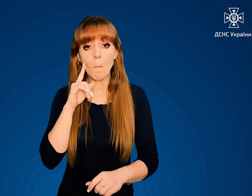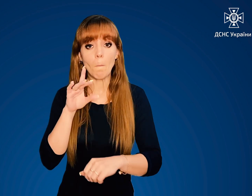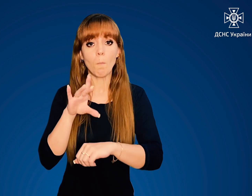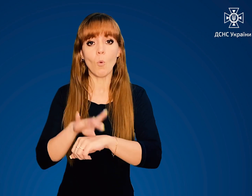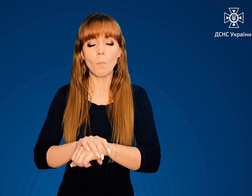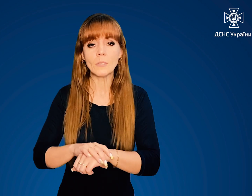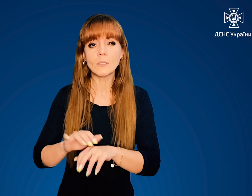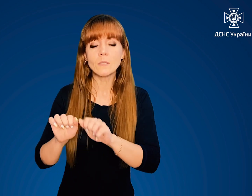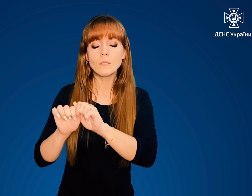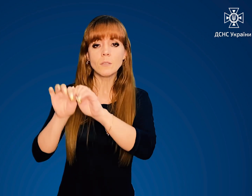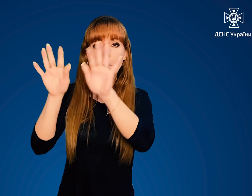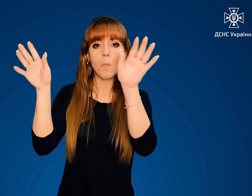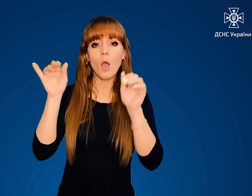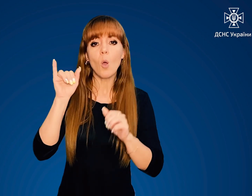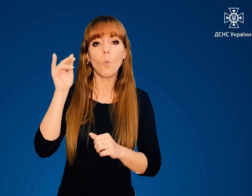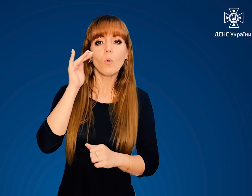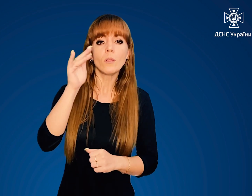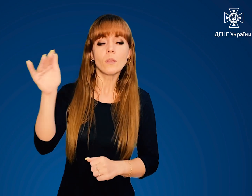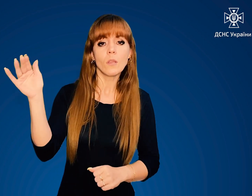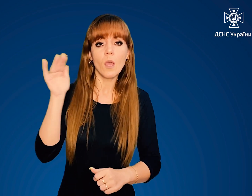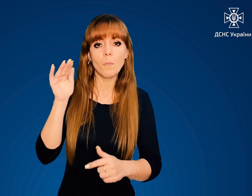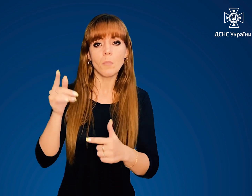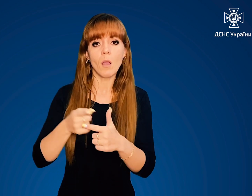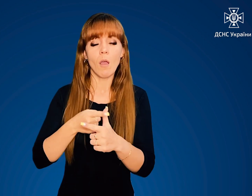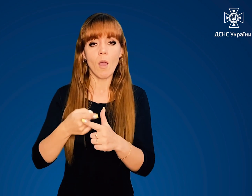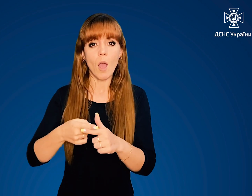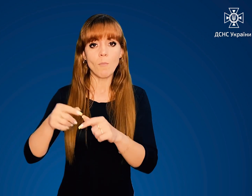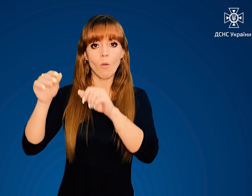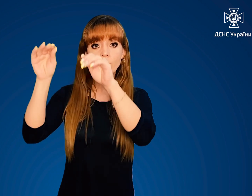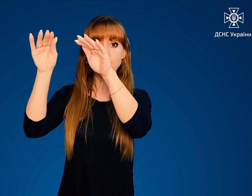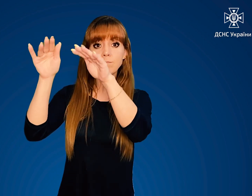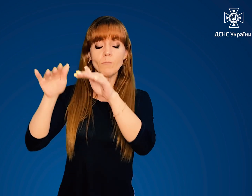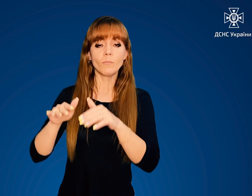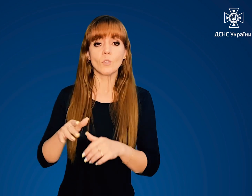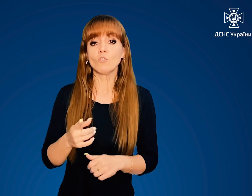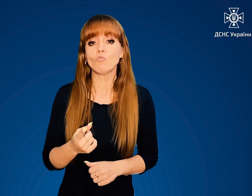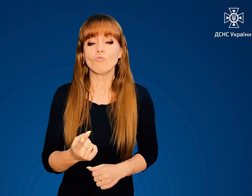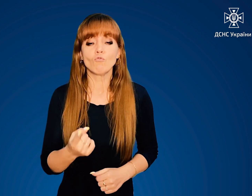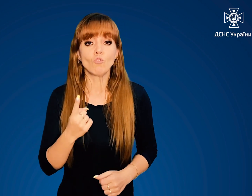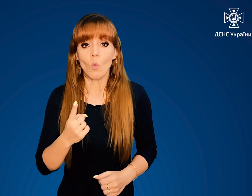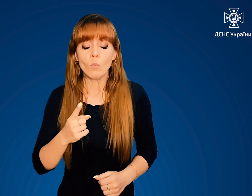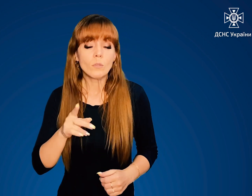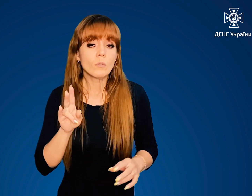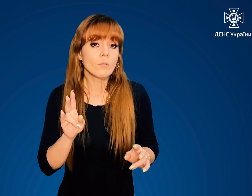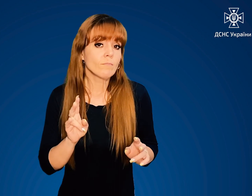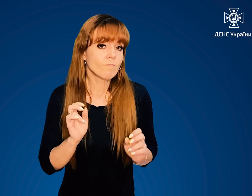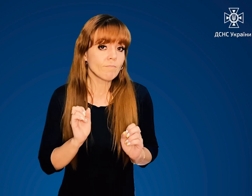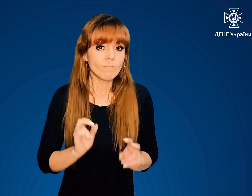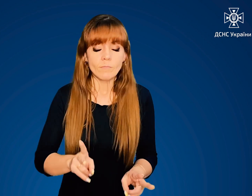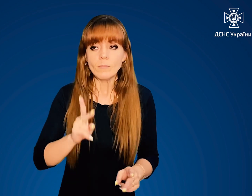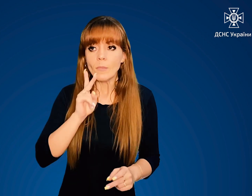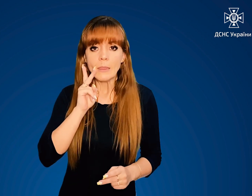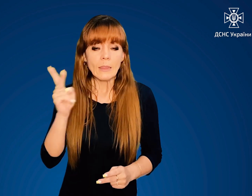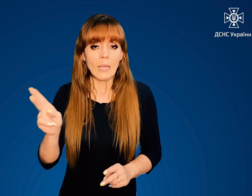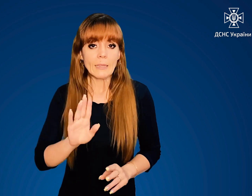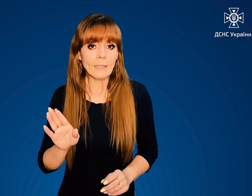Помітивши спалах у небі або його відбиття від поверхень, у жодному разі не дивіться в той бік.